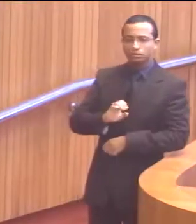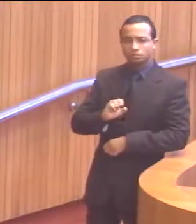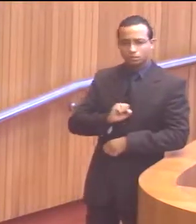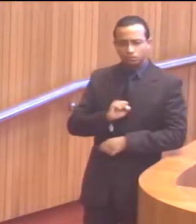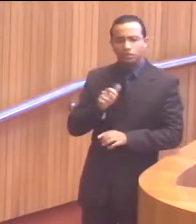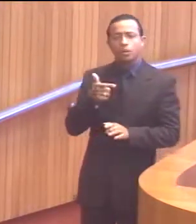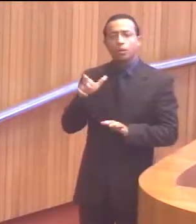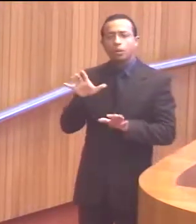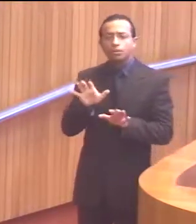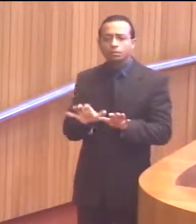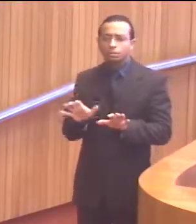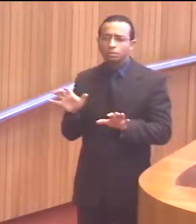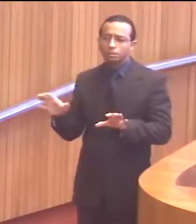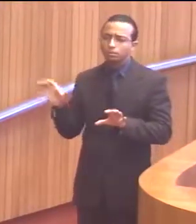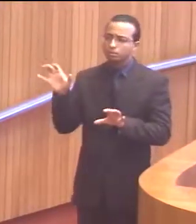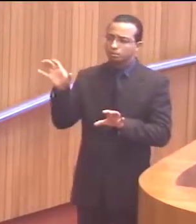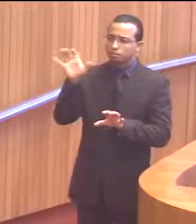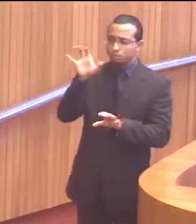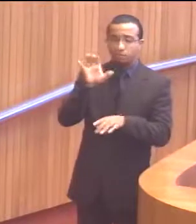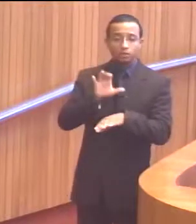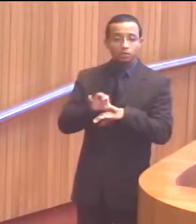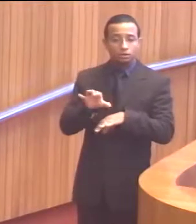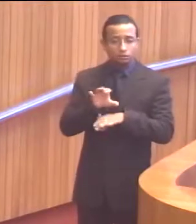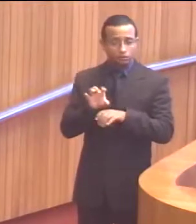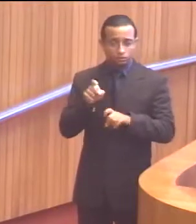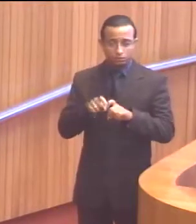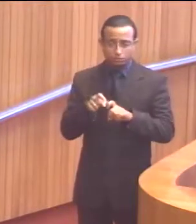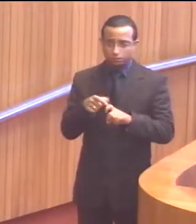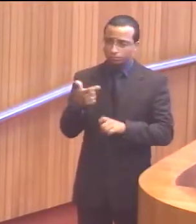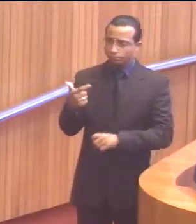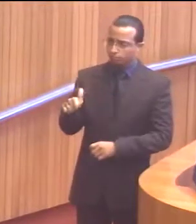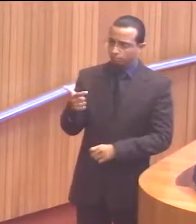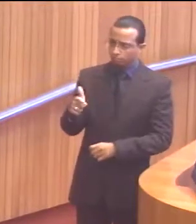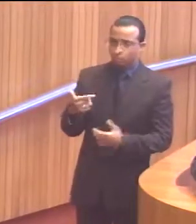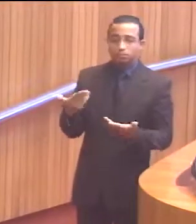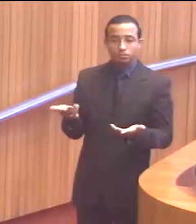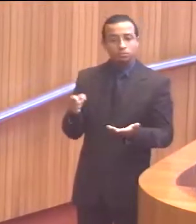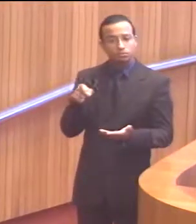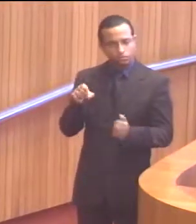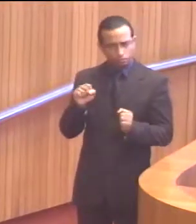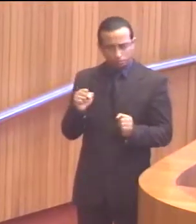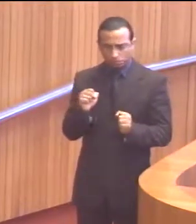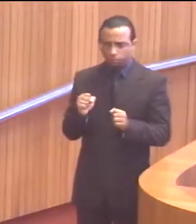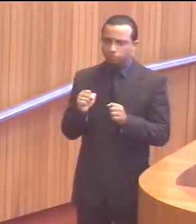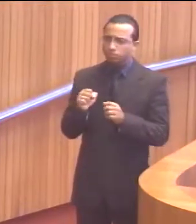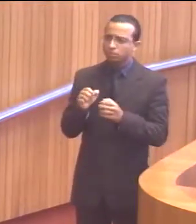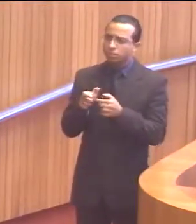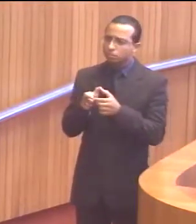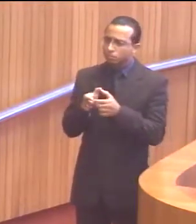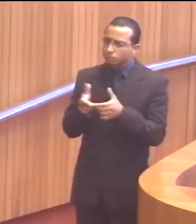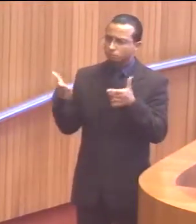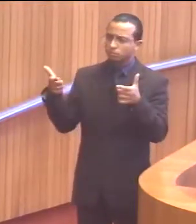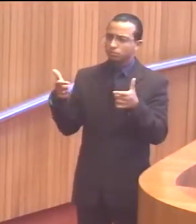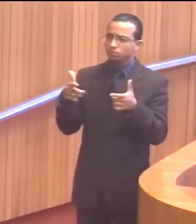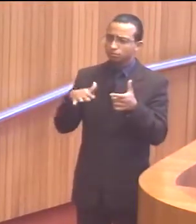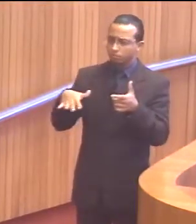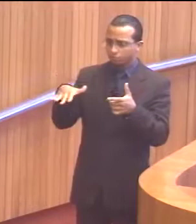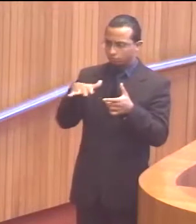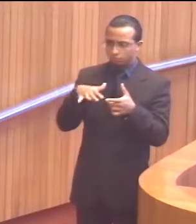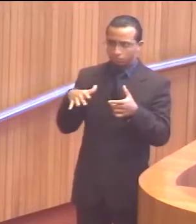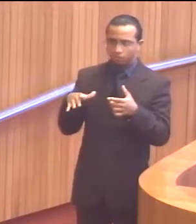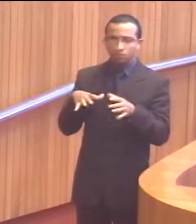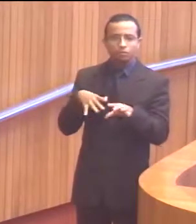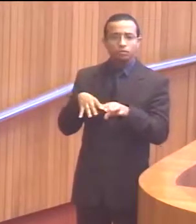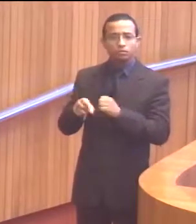em outras regiões do Estado onde o curso de medicina ainda não existe. Nós poderíamos ampliar o nosso alcance em